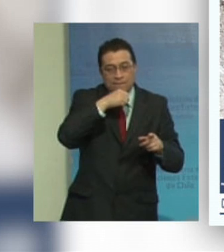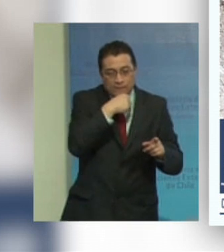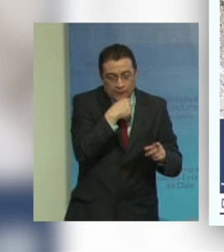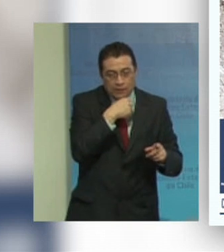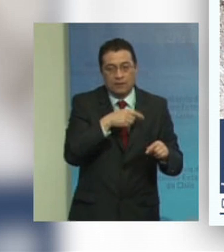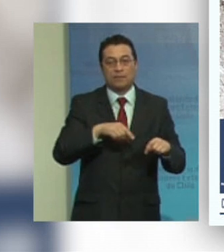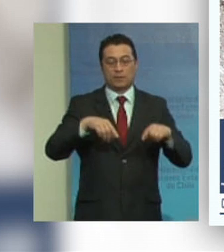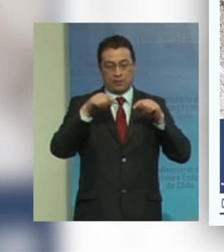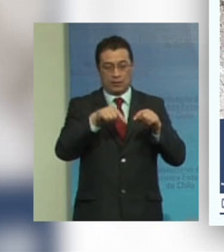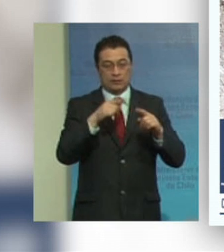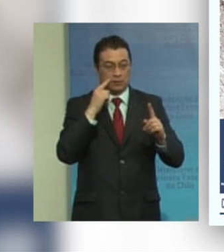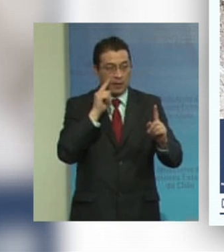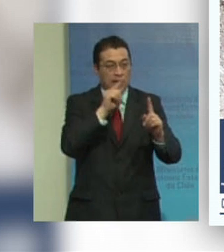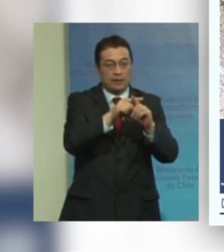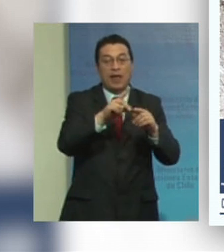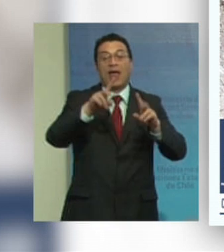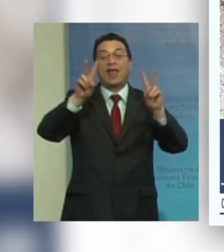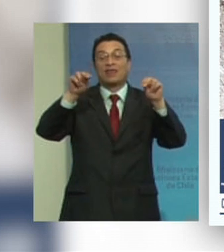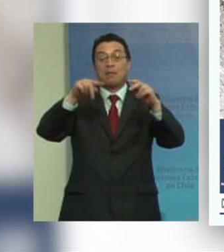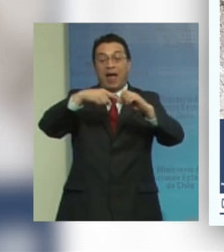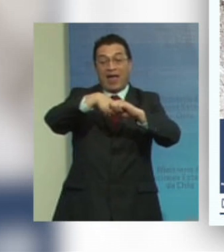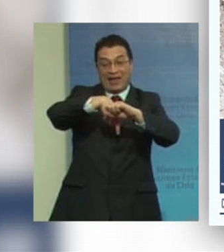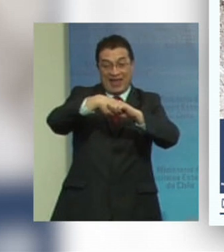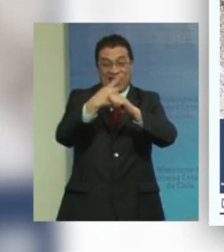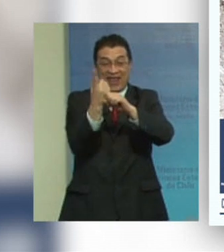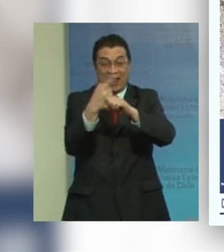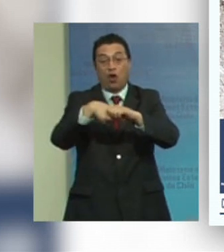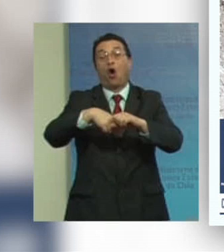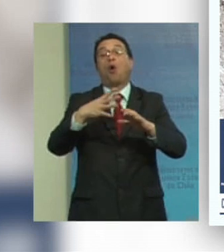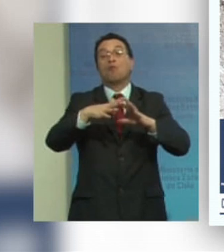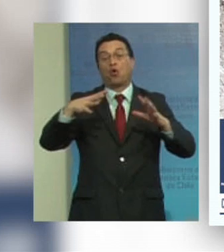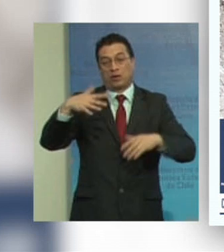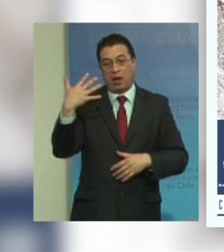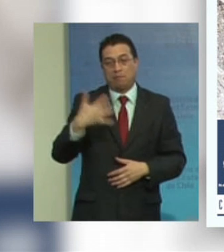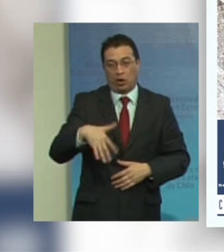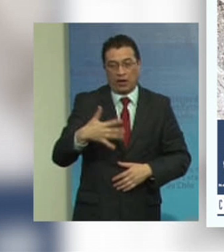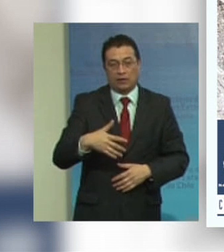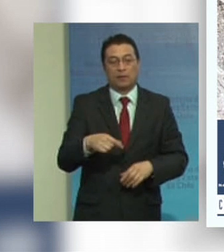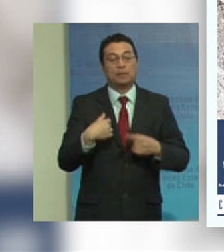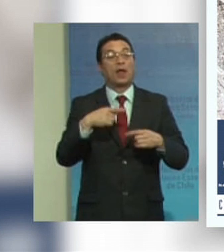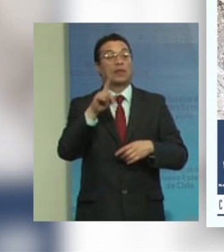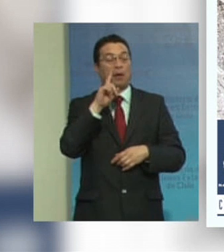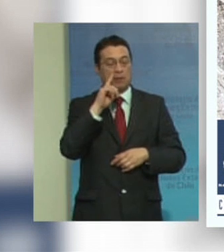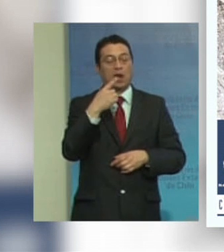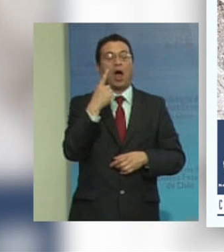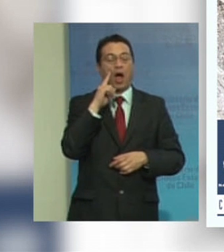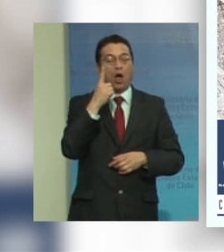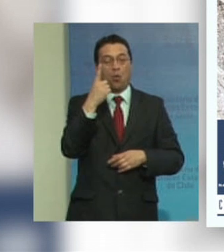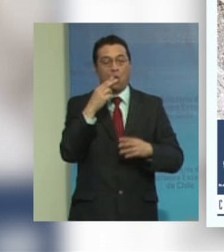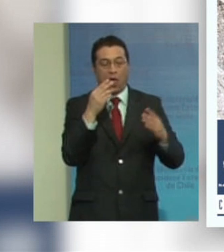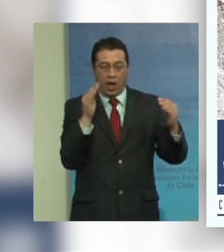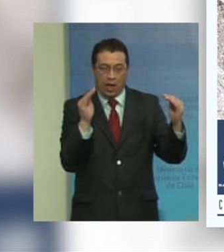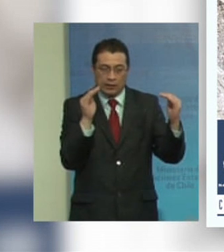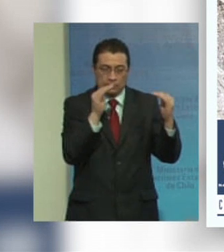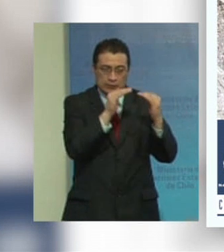relación con el tema de género es una relación muy importante también existe una relación evidente entre